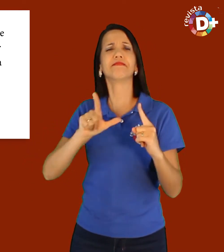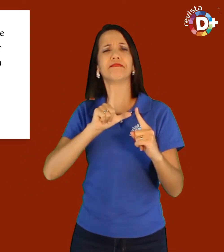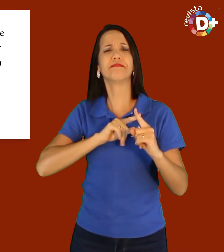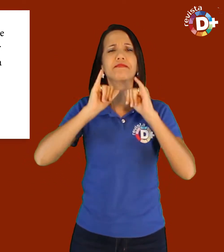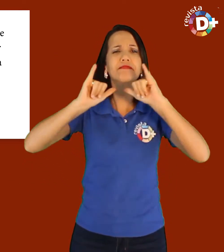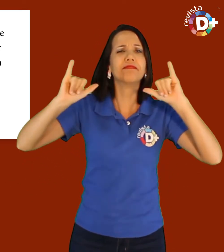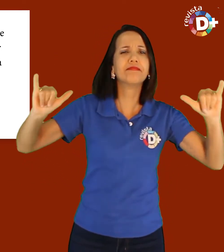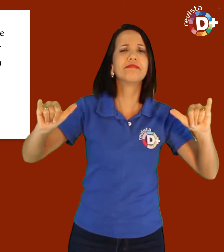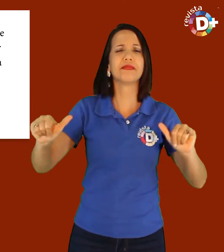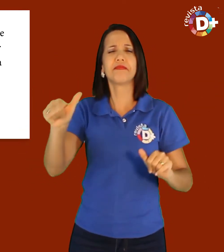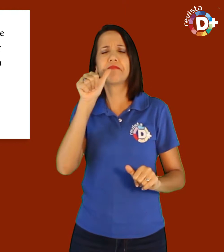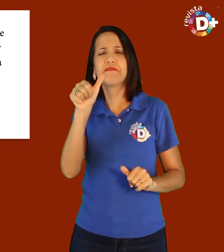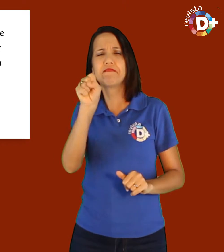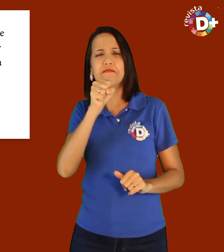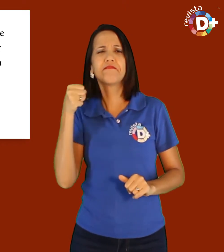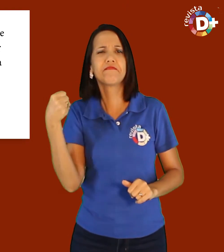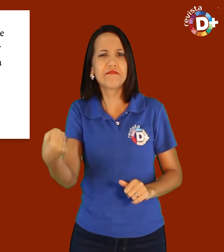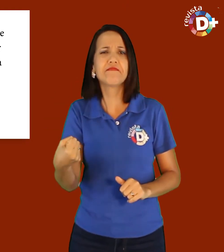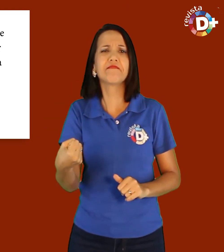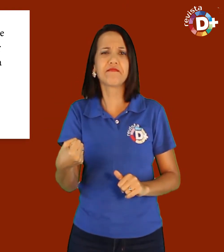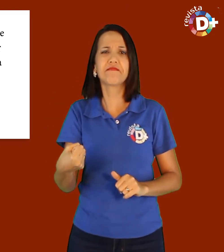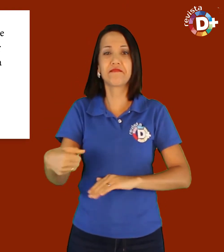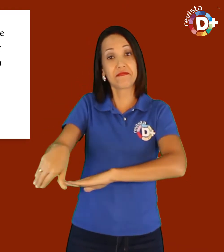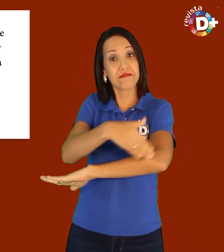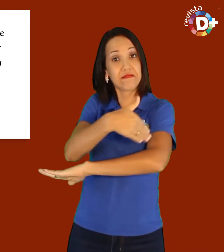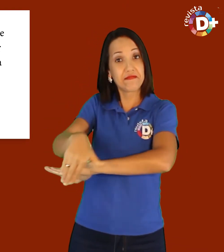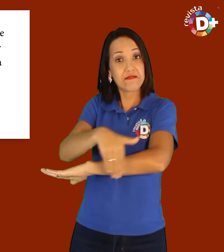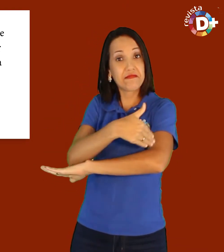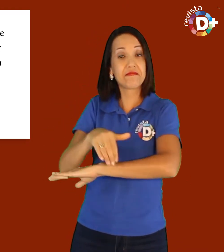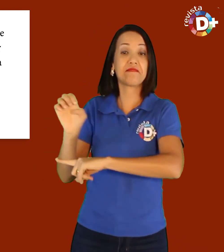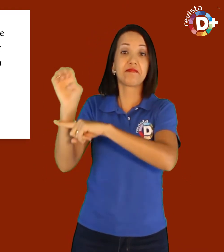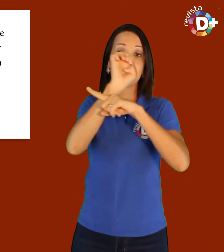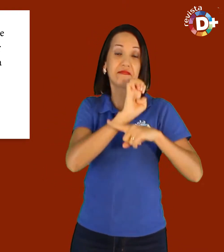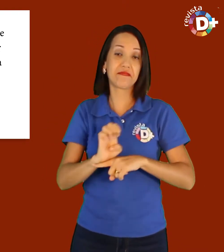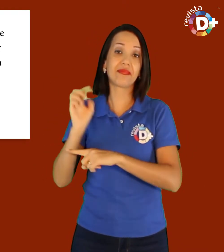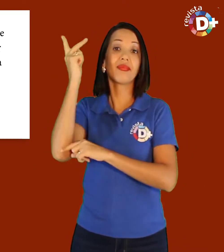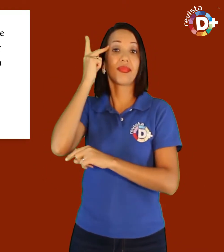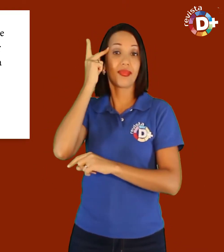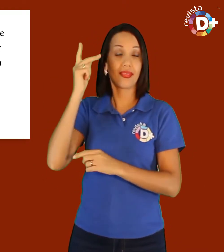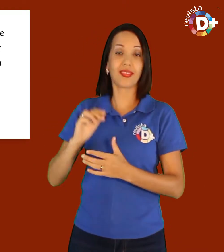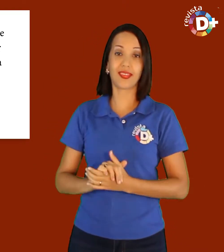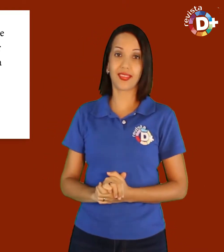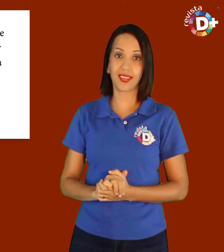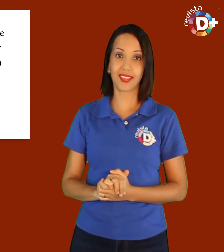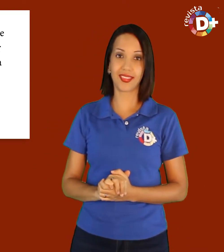a veiculação de propaganda de bebidas alcoólicas à beira das rodovias estaduais.